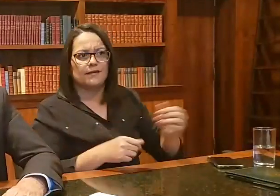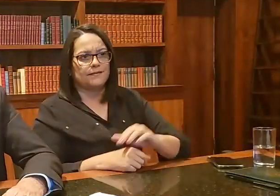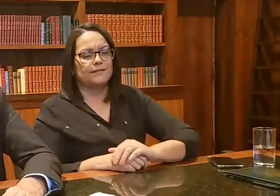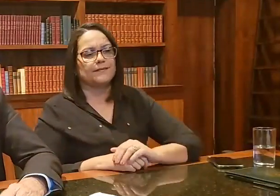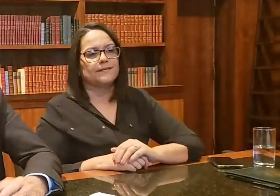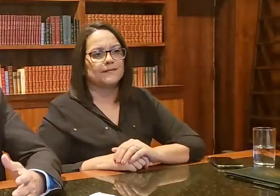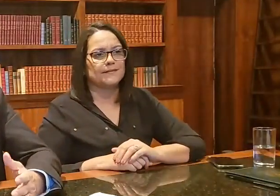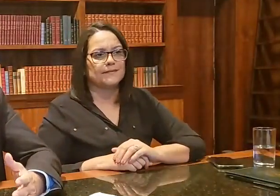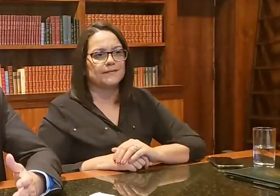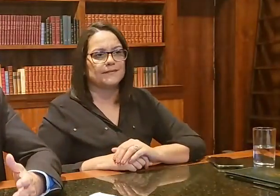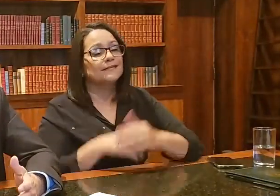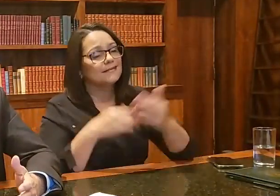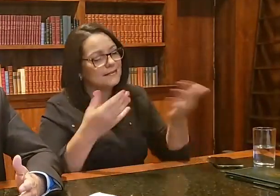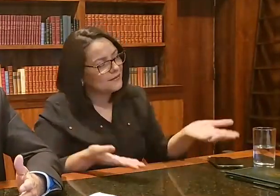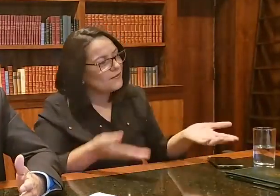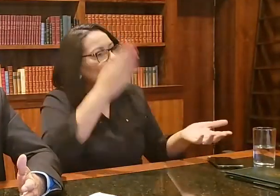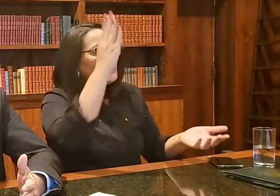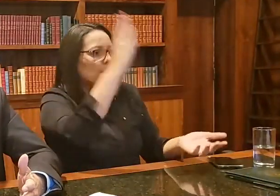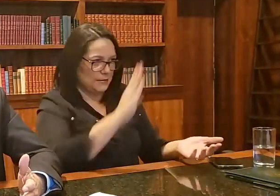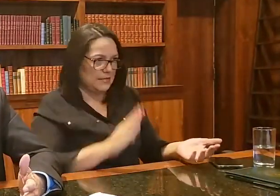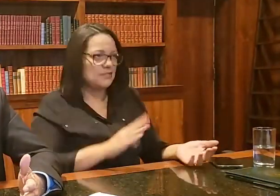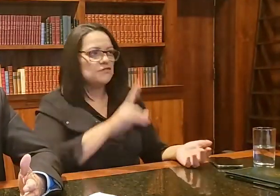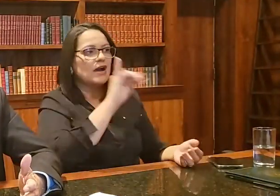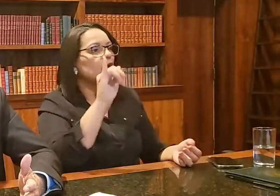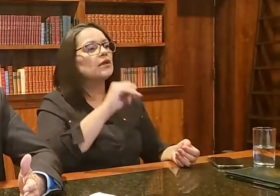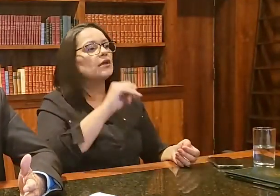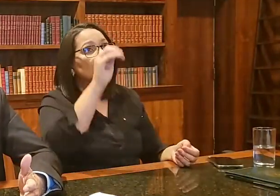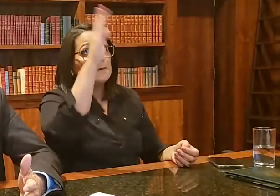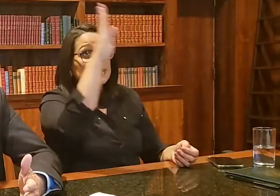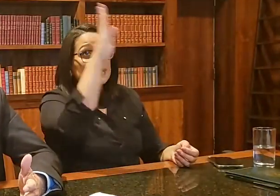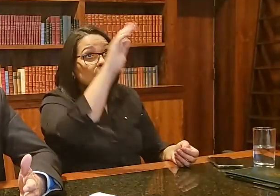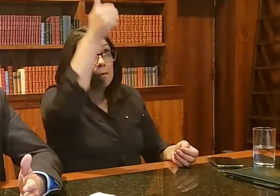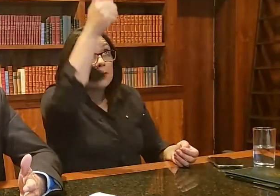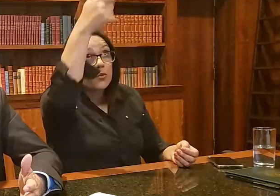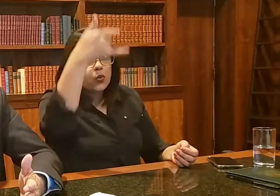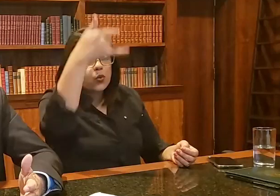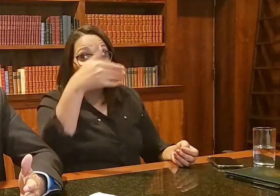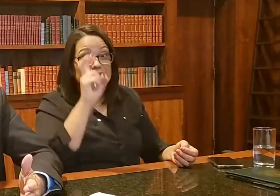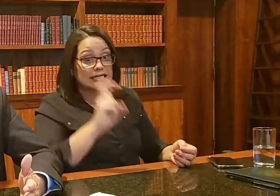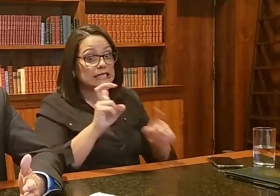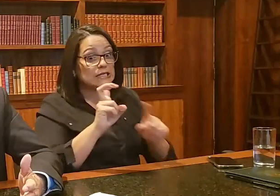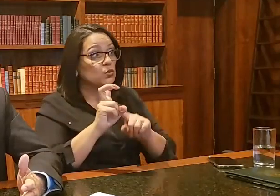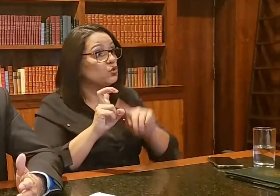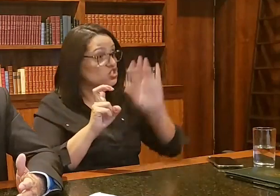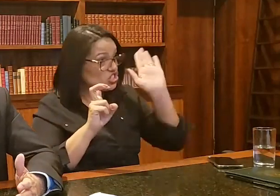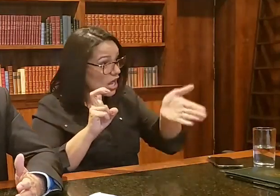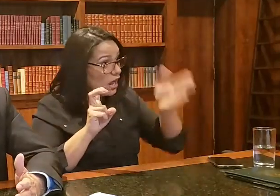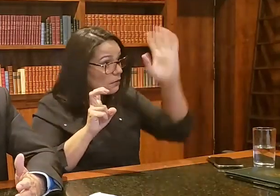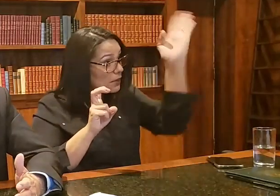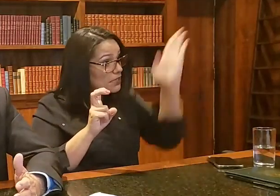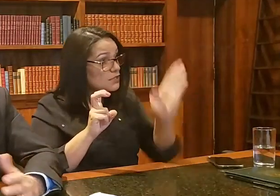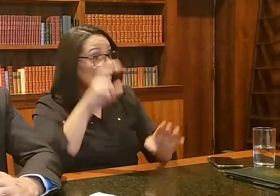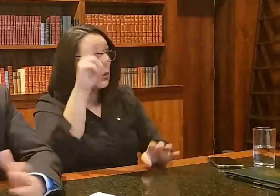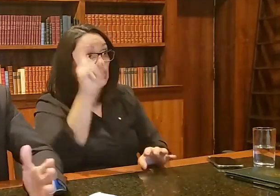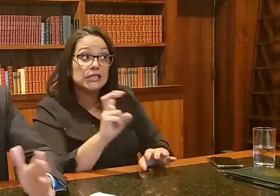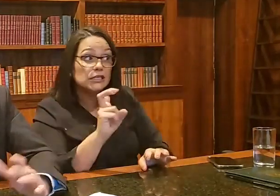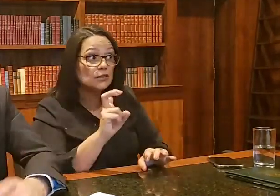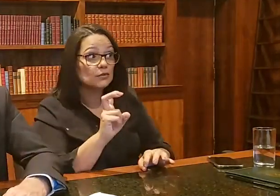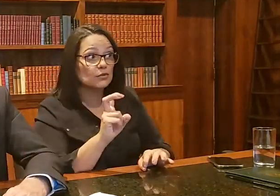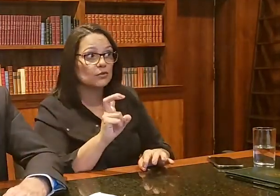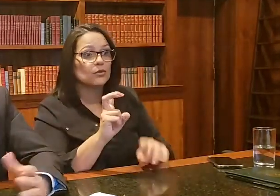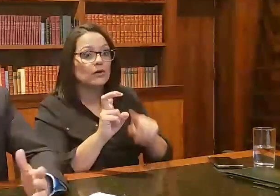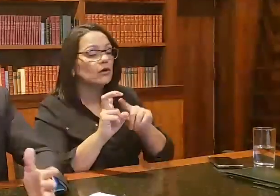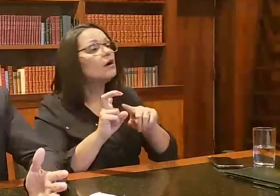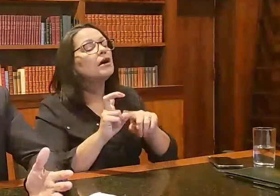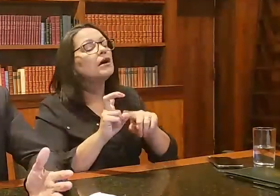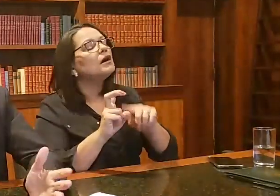vamos assim dizer. Então o Brasil será, se não me engano, o quinto país, hoje é o quinto país que fabrica, o quinto país